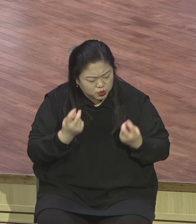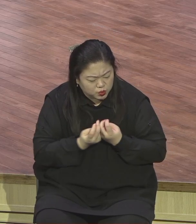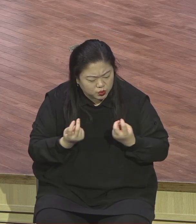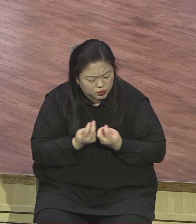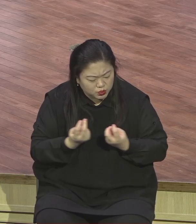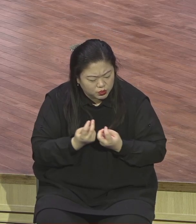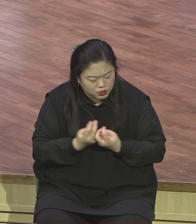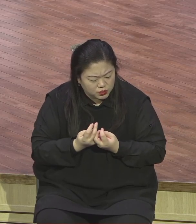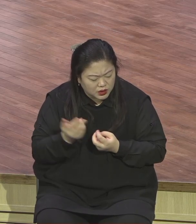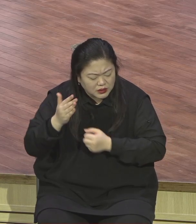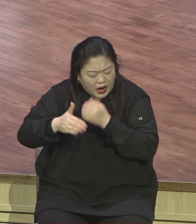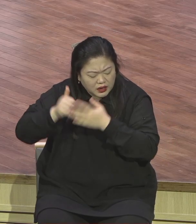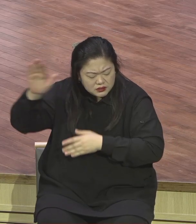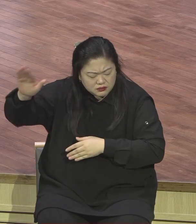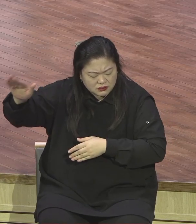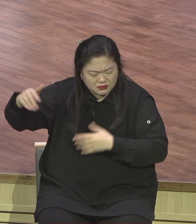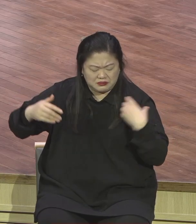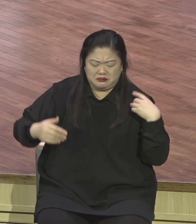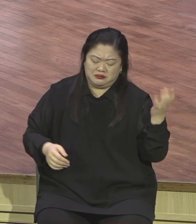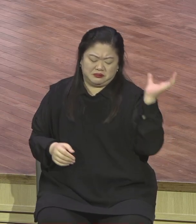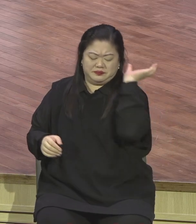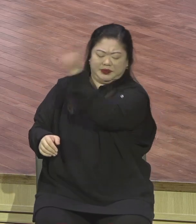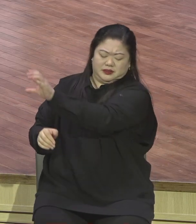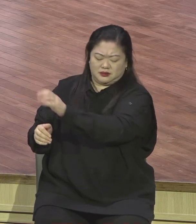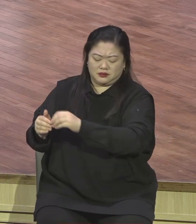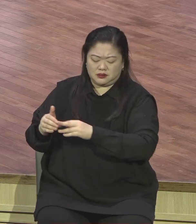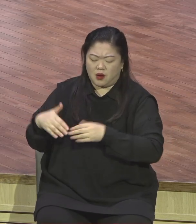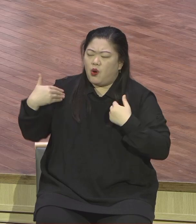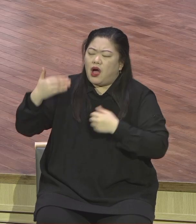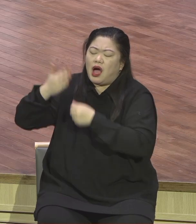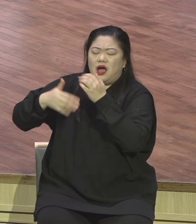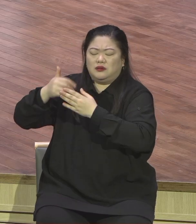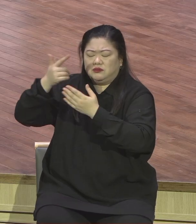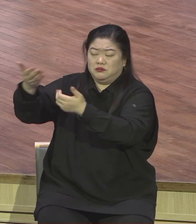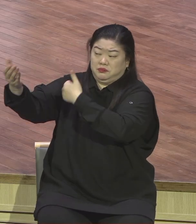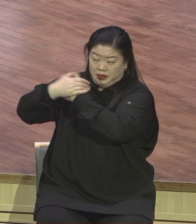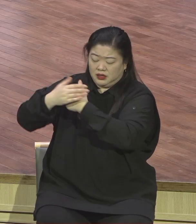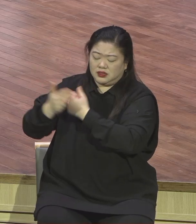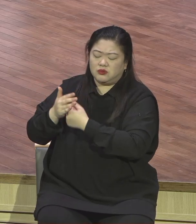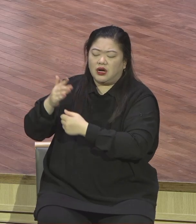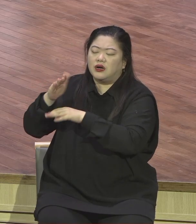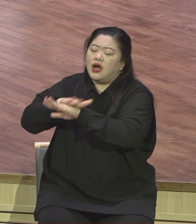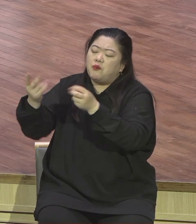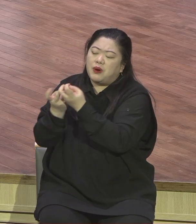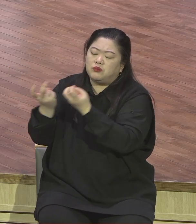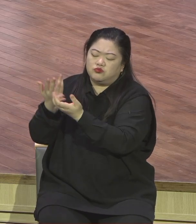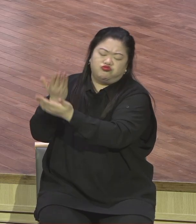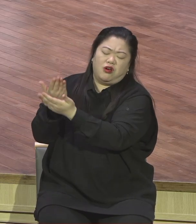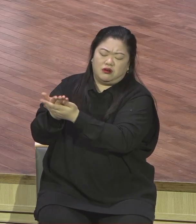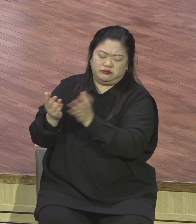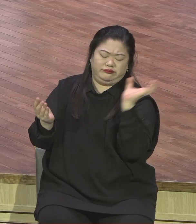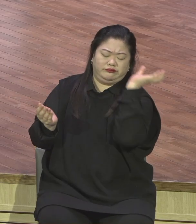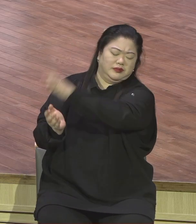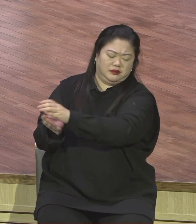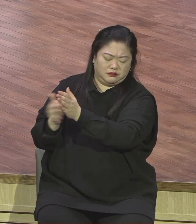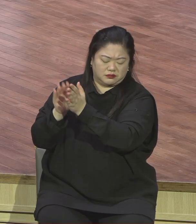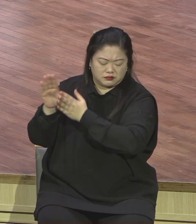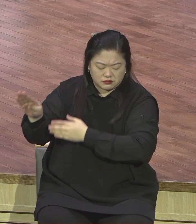직분에 이것이 큰 축복입니다. 아멘 직분이 여러분이 좀 거룩한